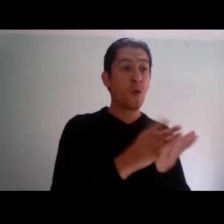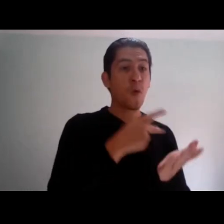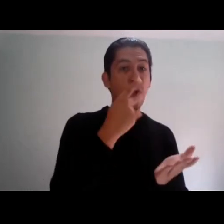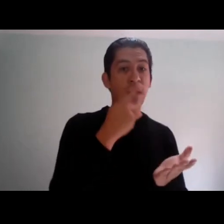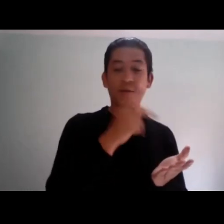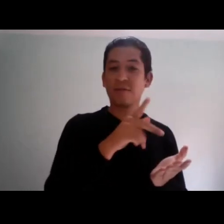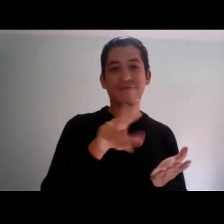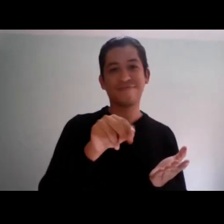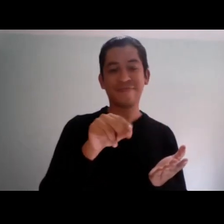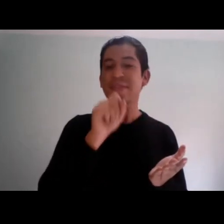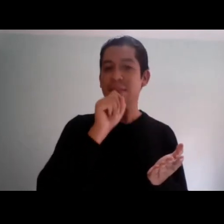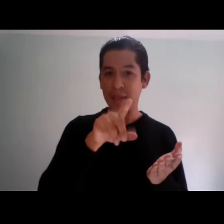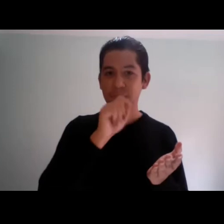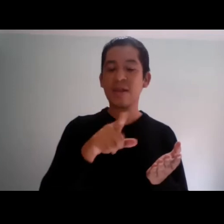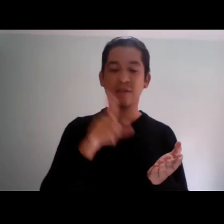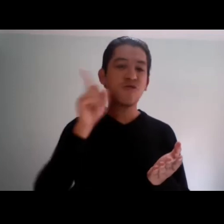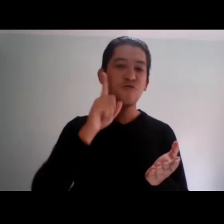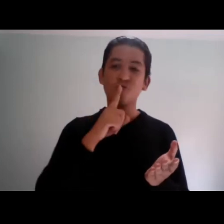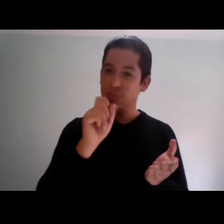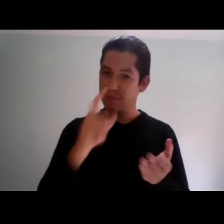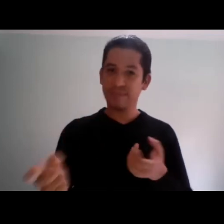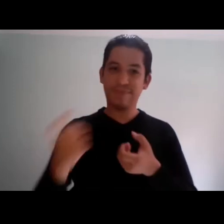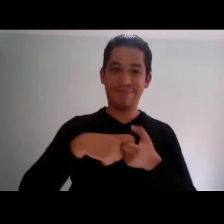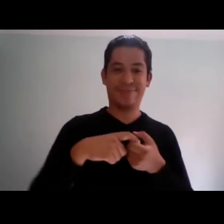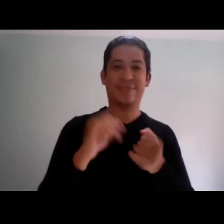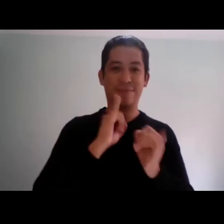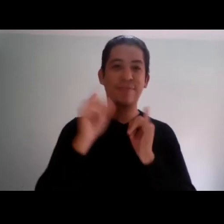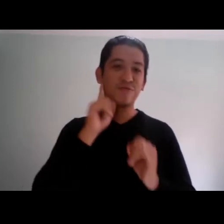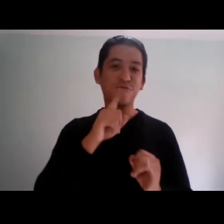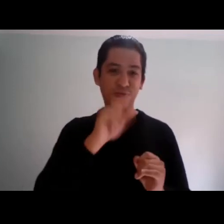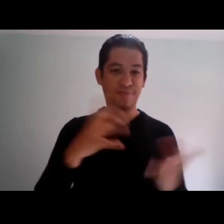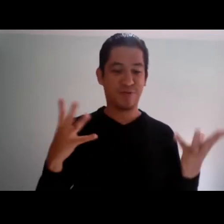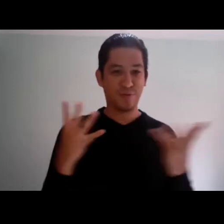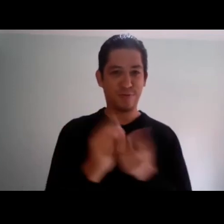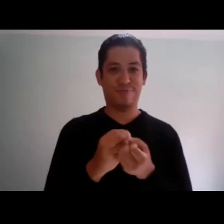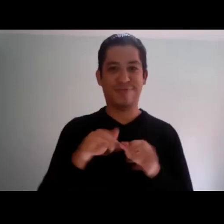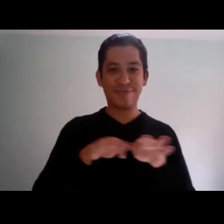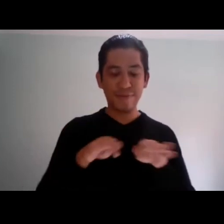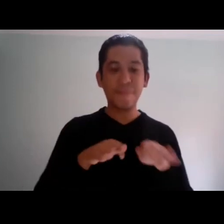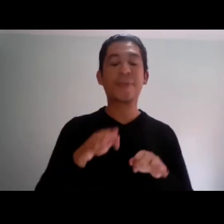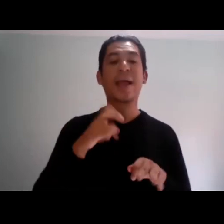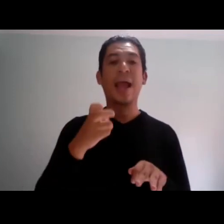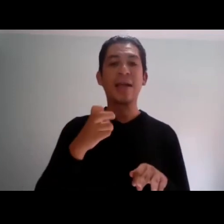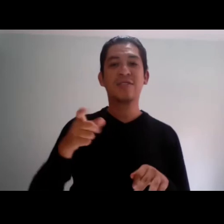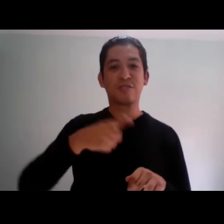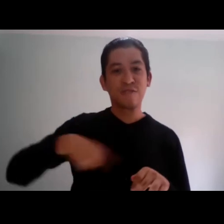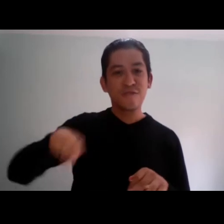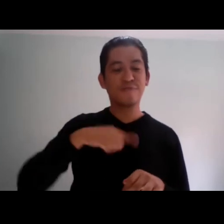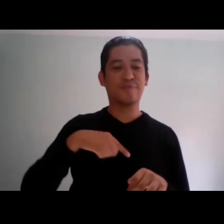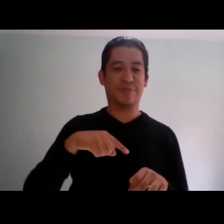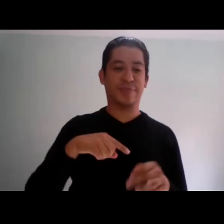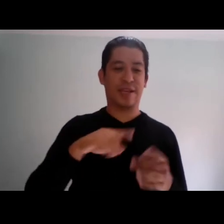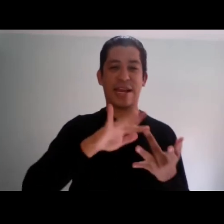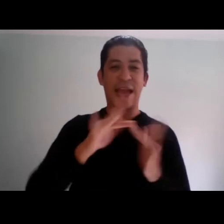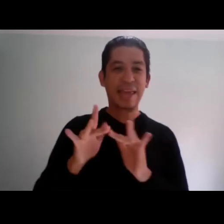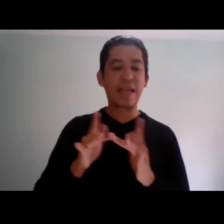conformar un grupo de intérpretes, de traductores relacionados con la lengua de señas, pero no solo de, de